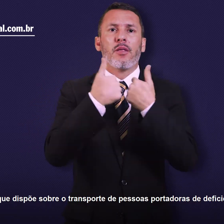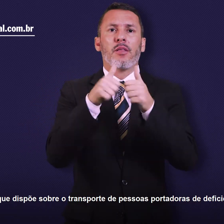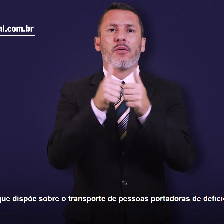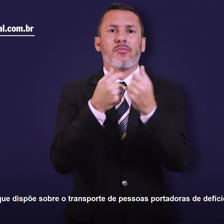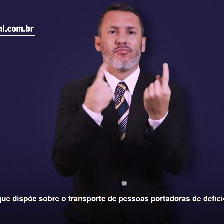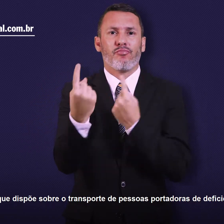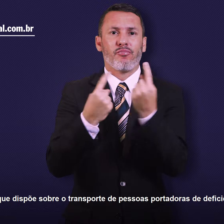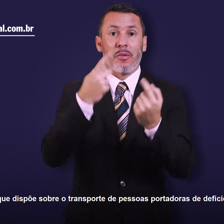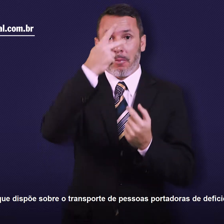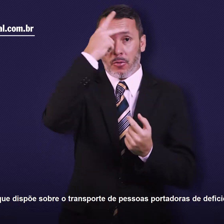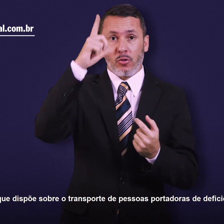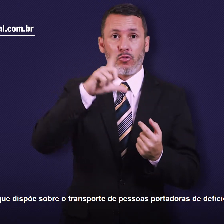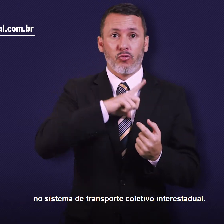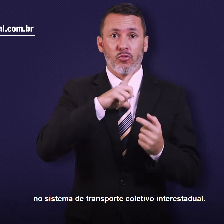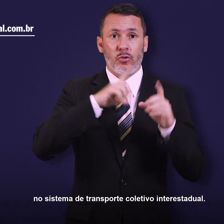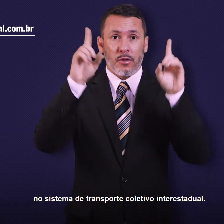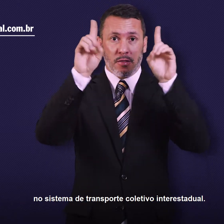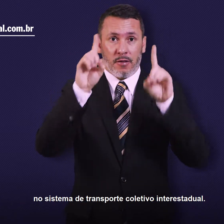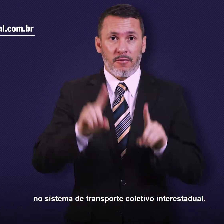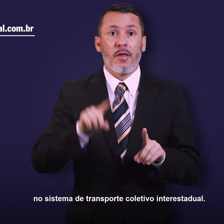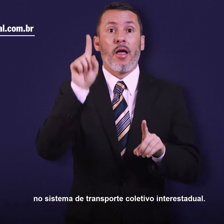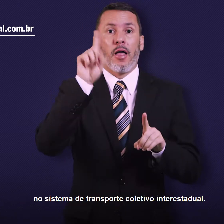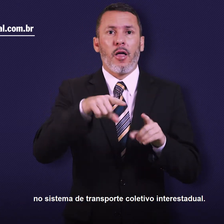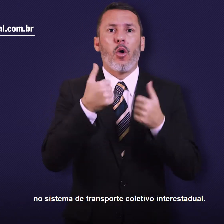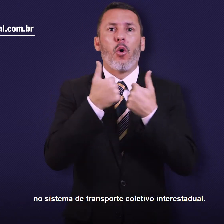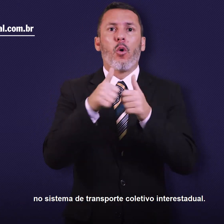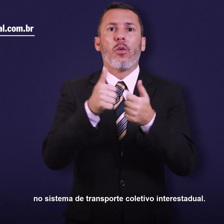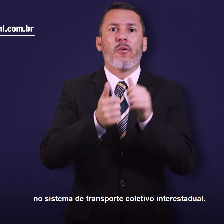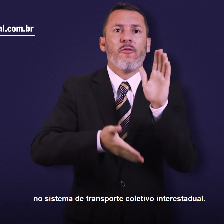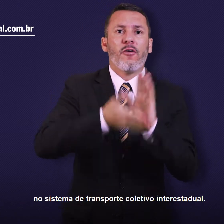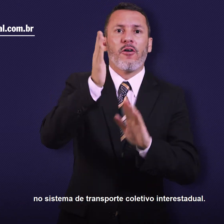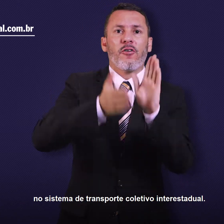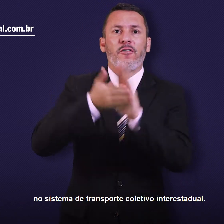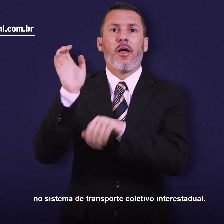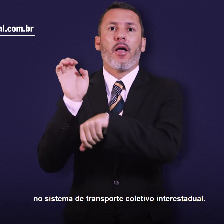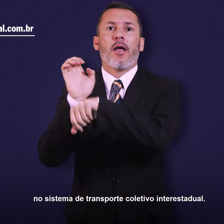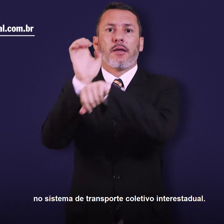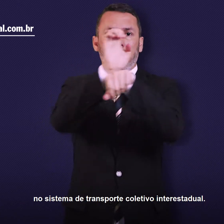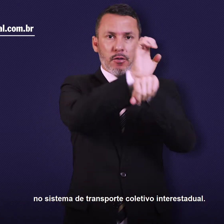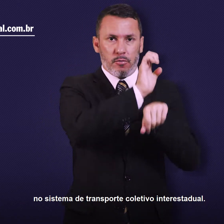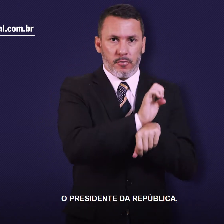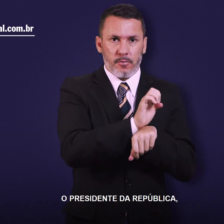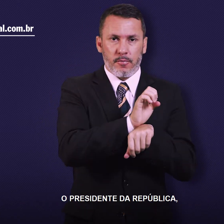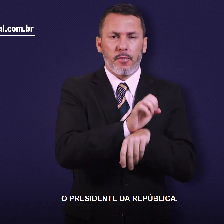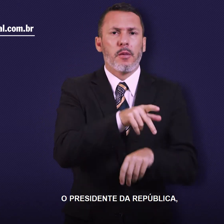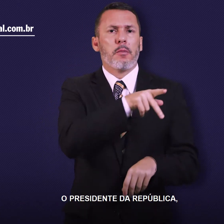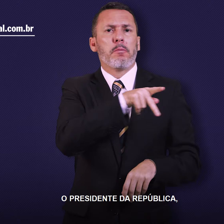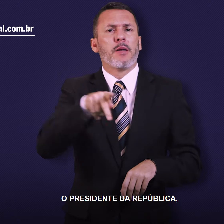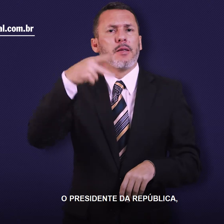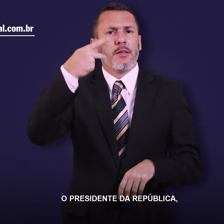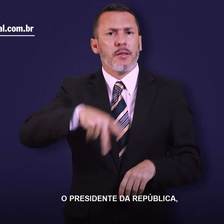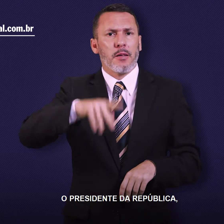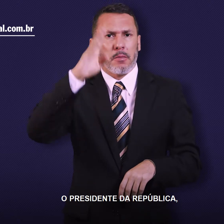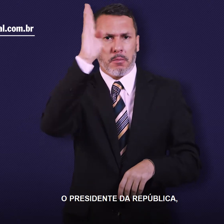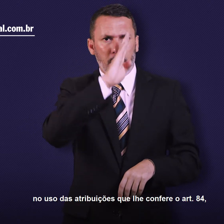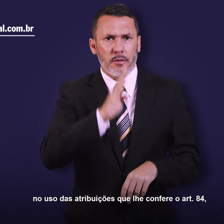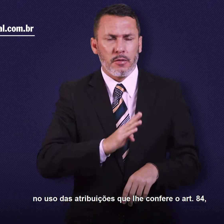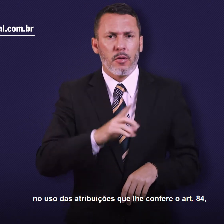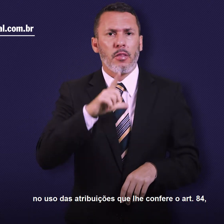portadoras de deficiência no sistema de transporte coletivo interestadual. O Presidente da República, no uso